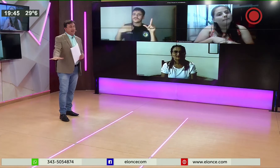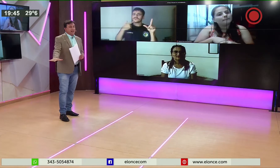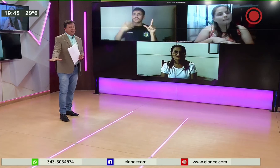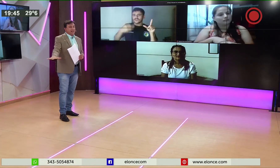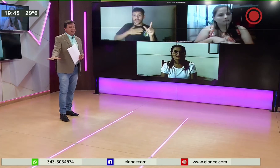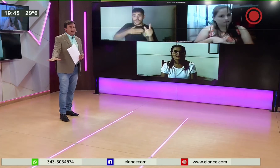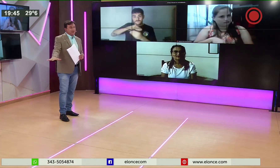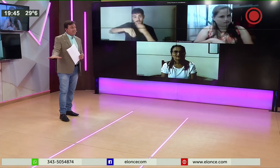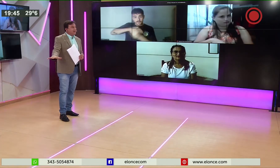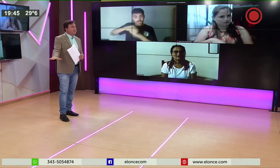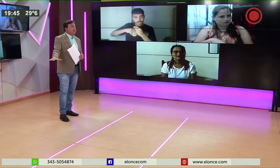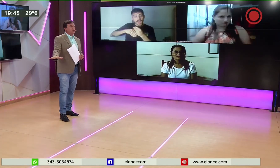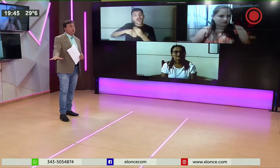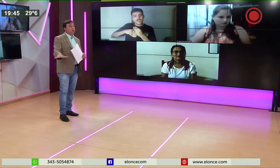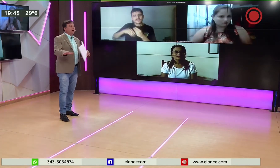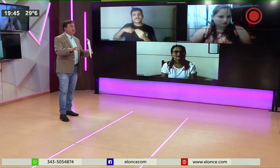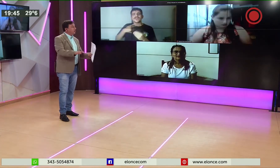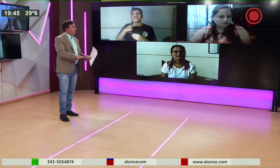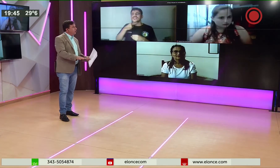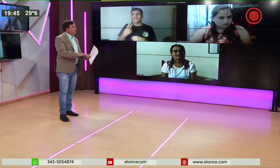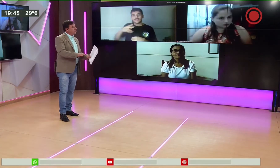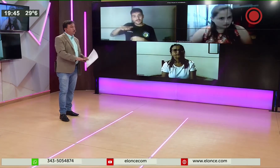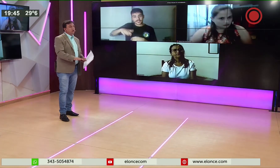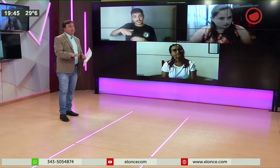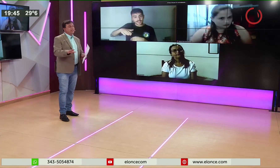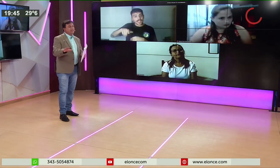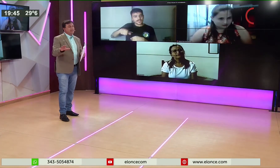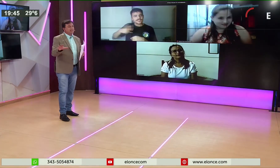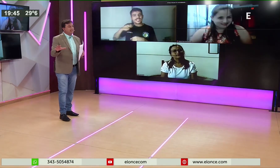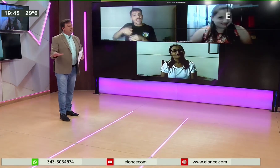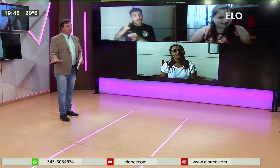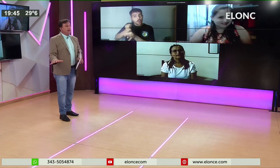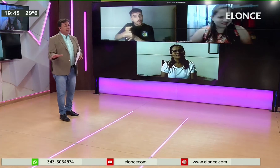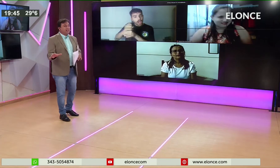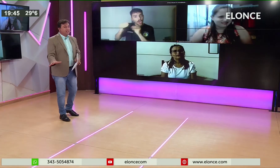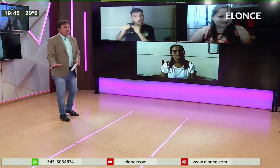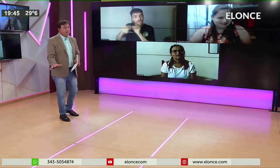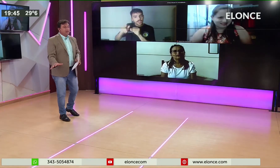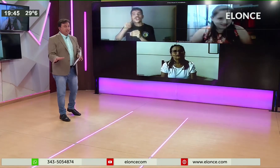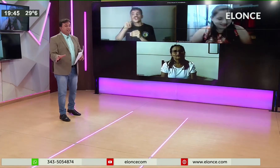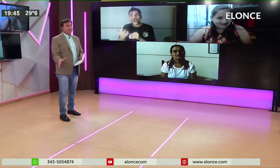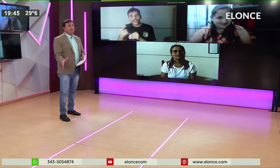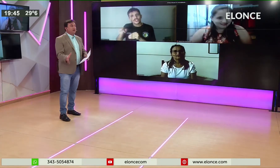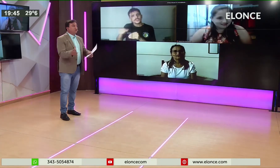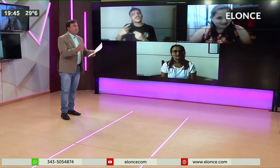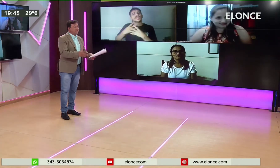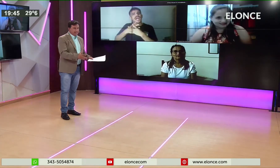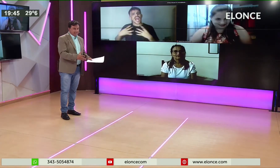la nena más chica nuestra, tener un compañerito sordo y le enseñaban en jardín, le enseñaban cosas básicas.